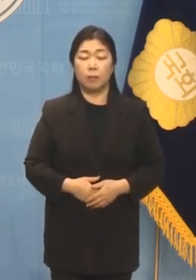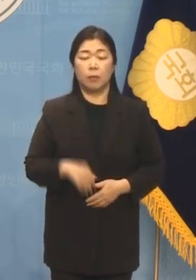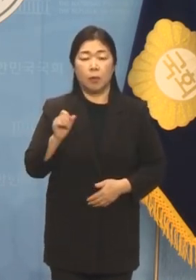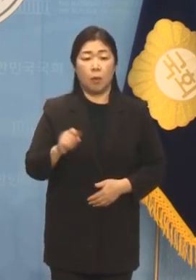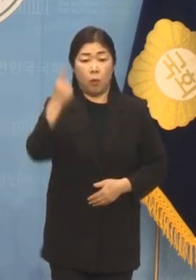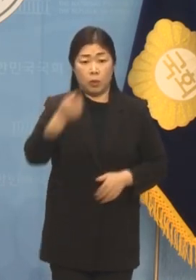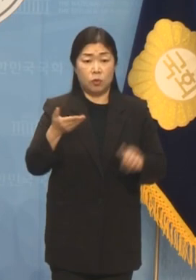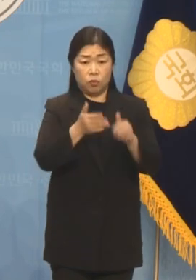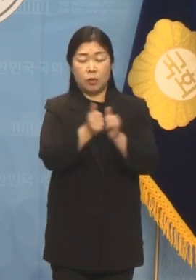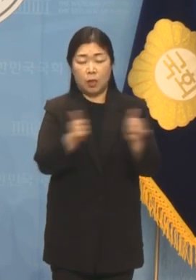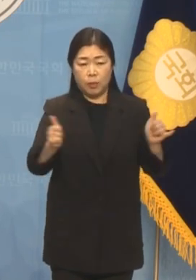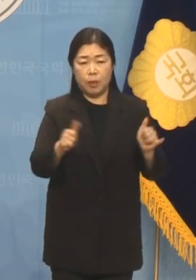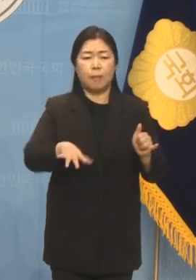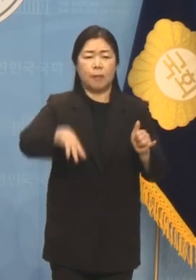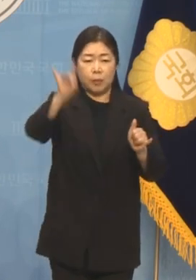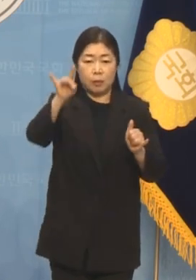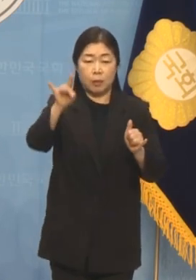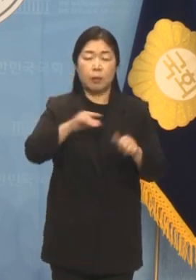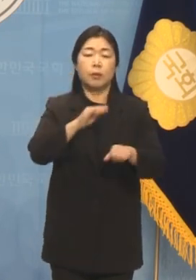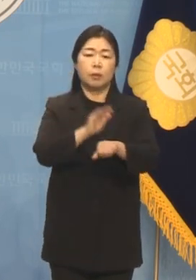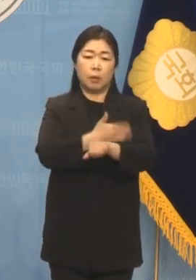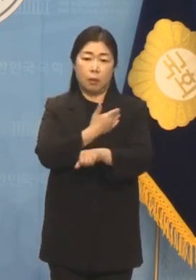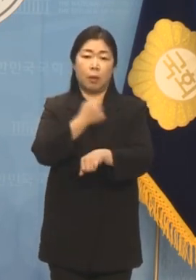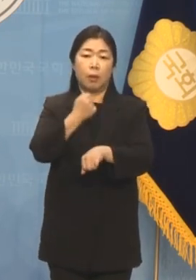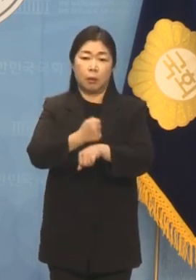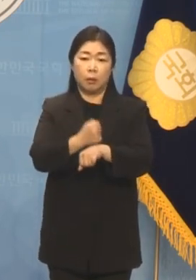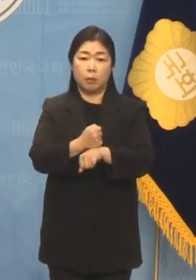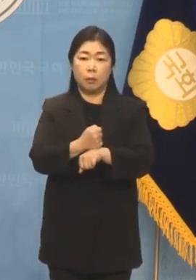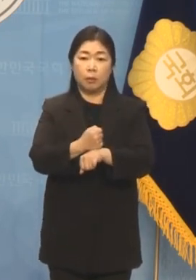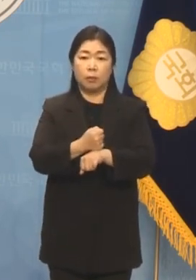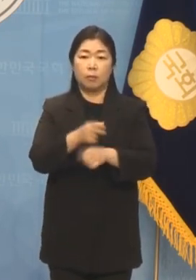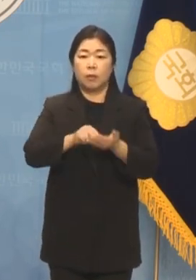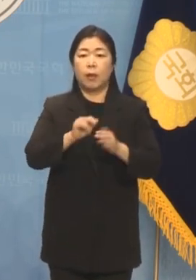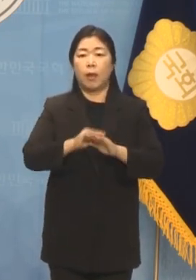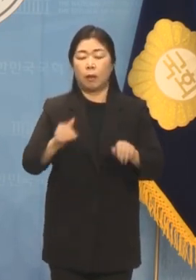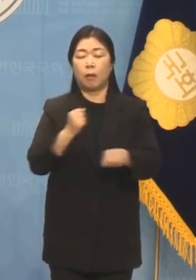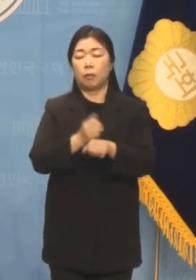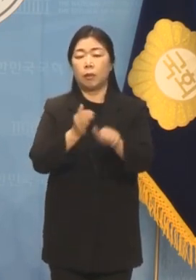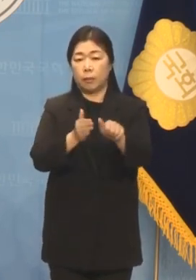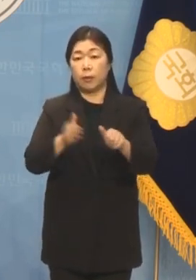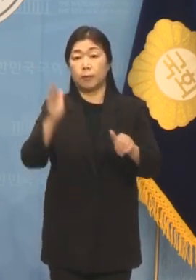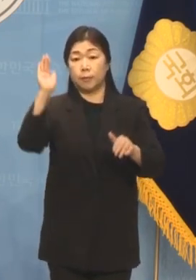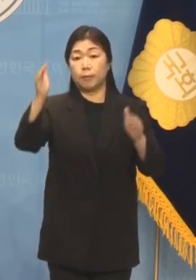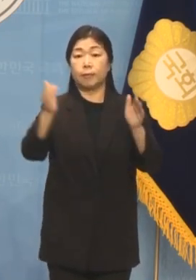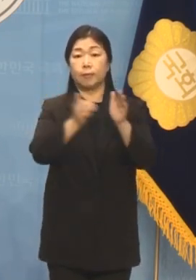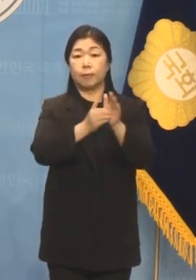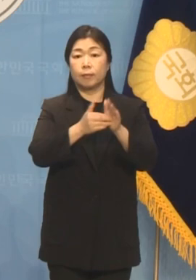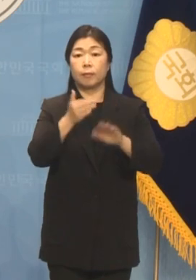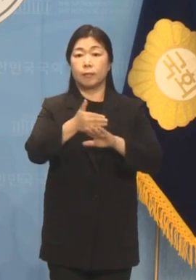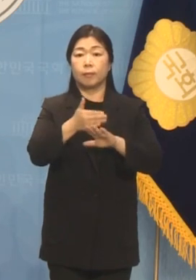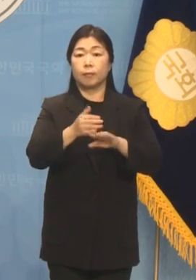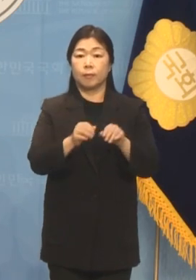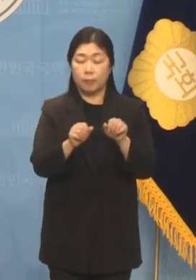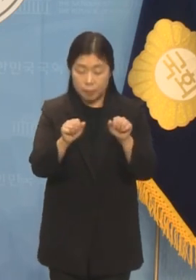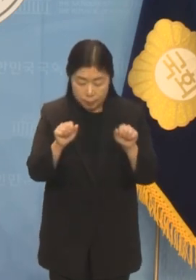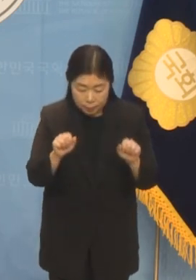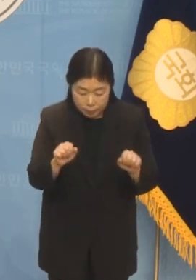제공자가 나서서 이 일 매듭 지으십시오. 이상 마치겠습니다. 감사합니다.